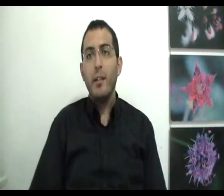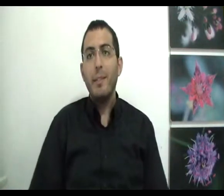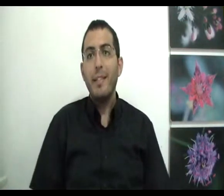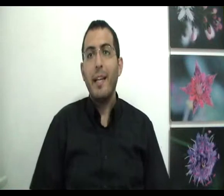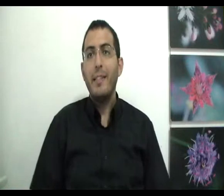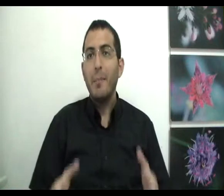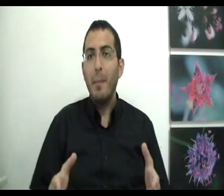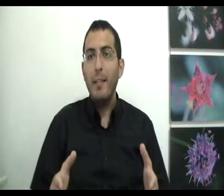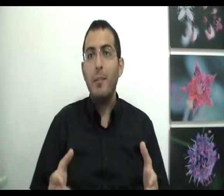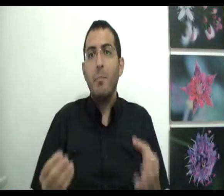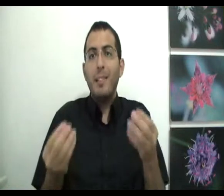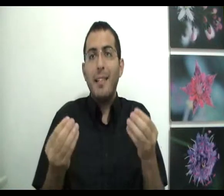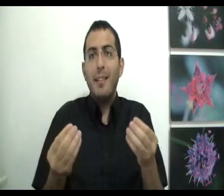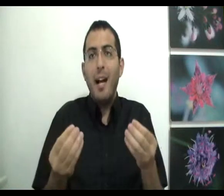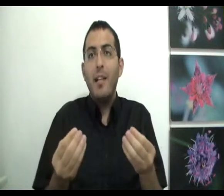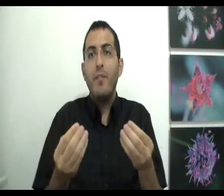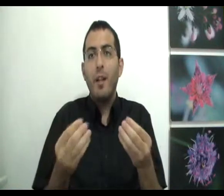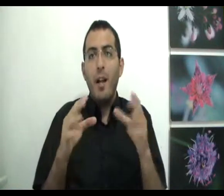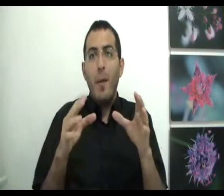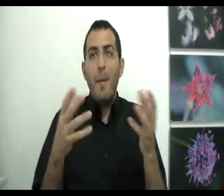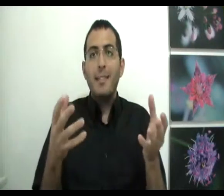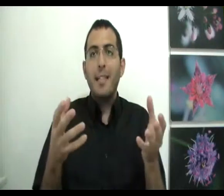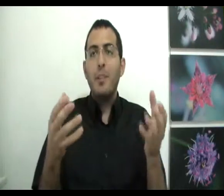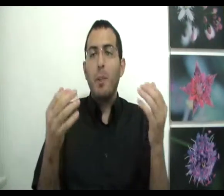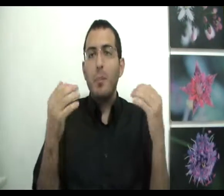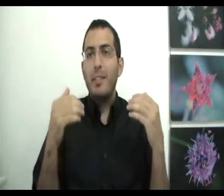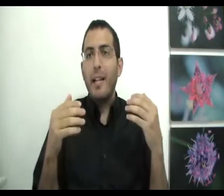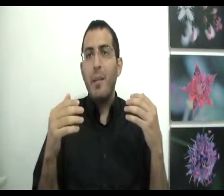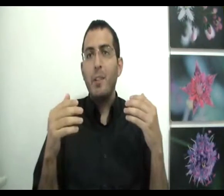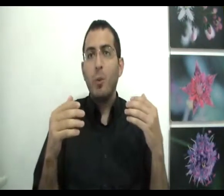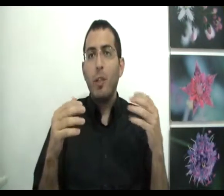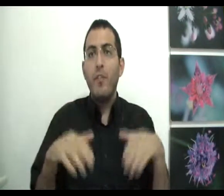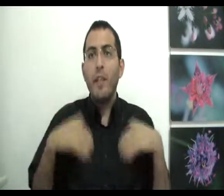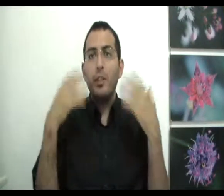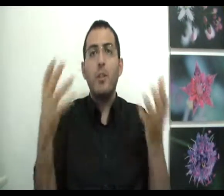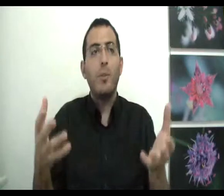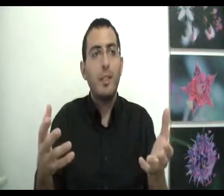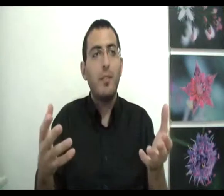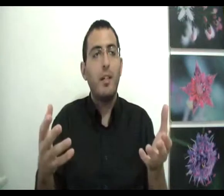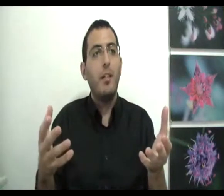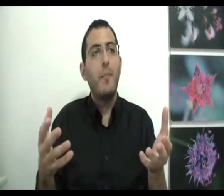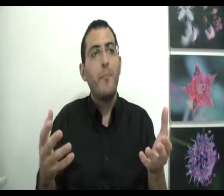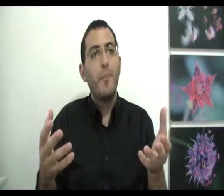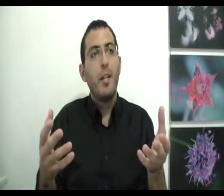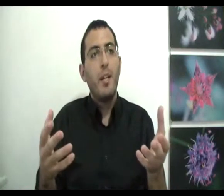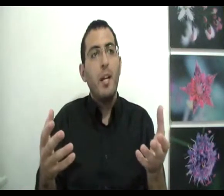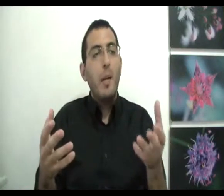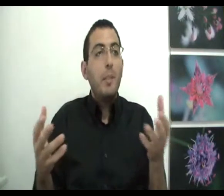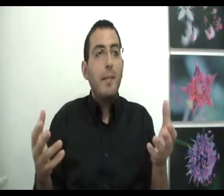בסכל שבאמת מצד מהצד שבו אתה מסתכל על המציאות לפני שאתה רוצה את הדבר משם